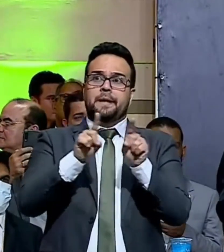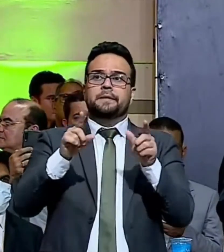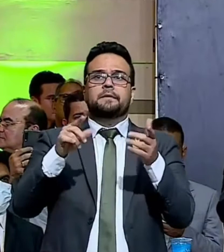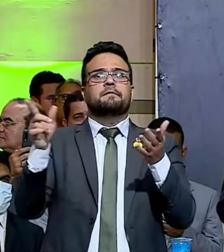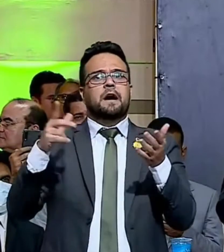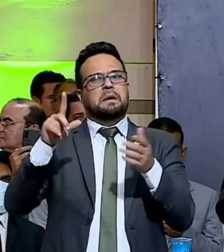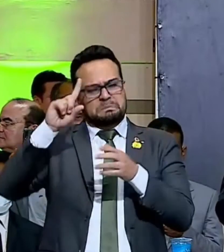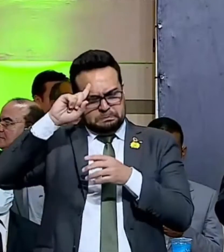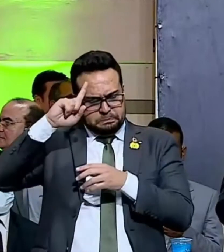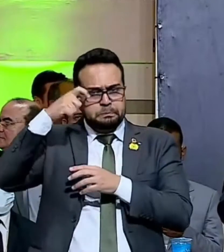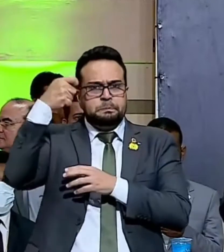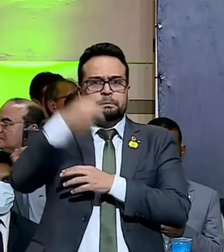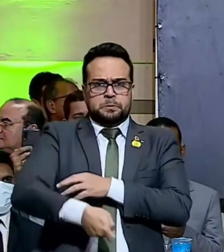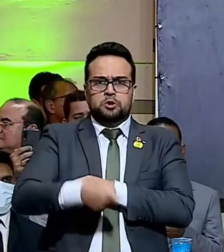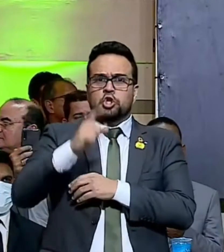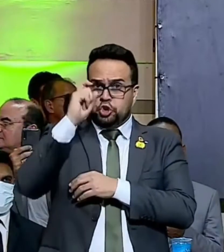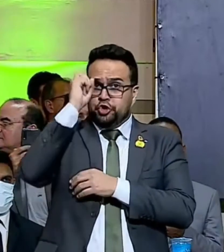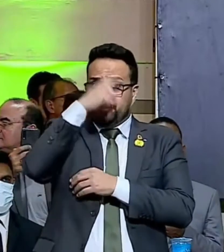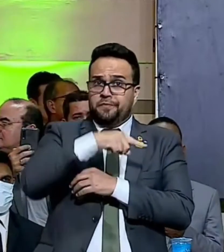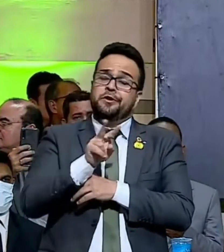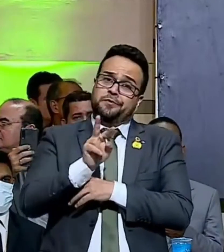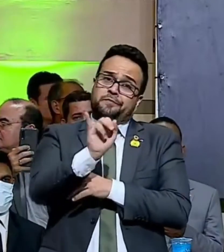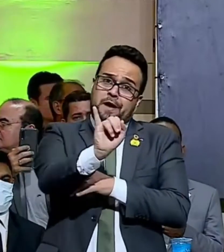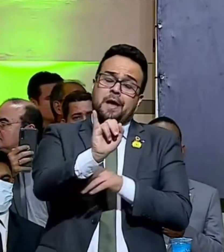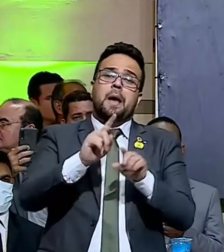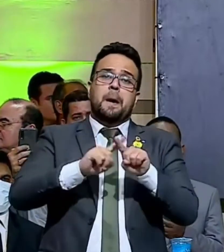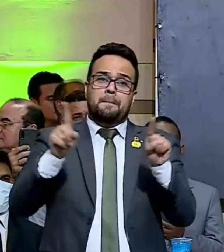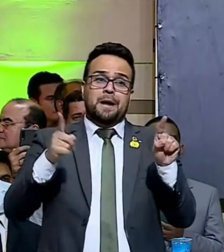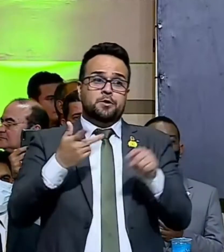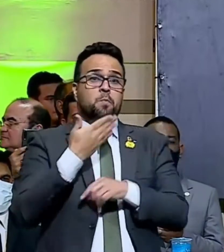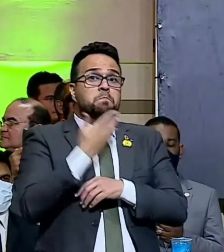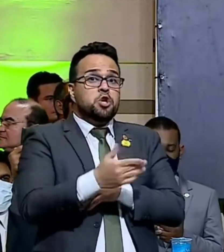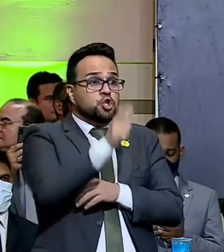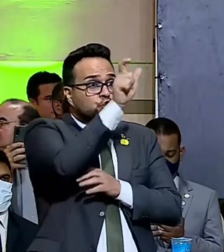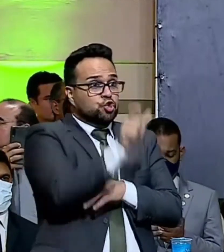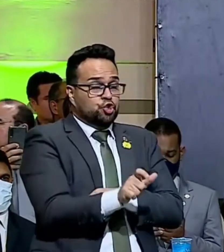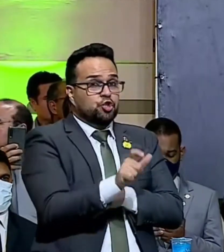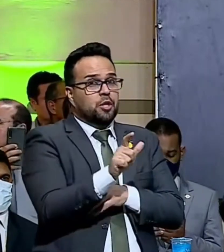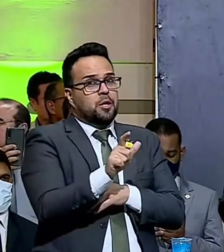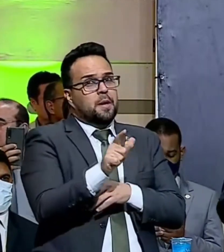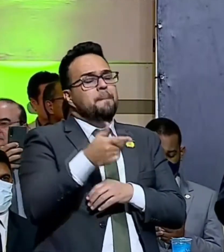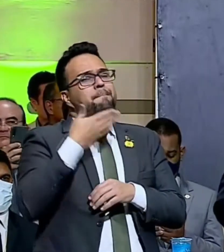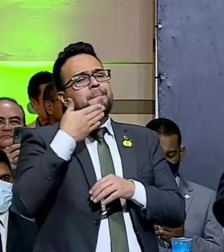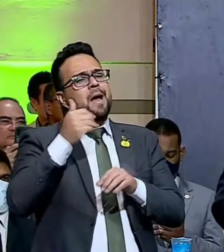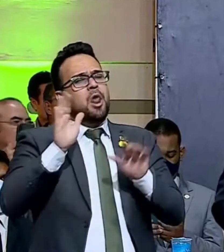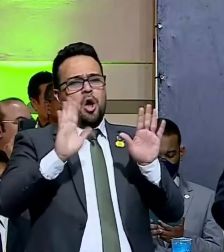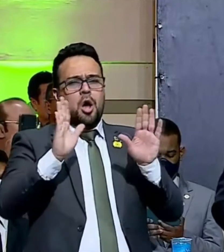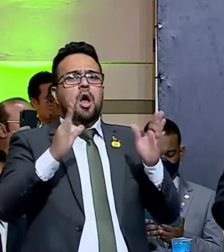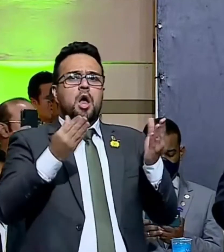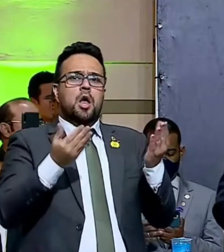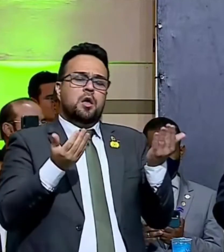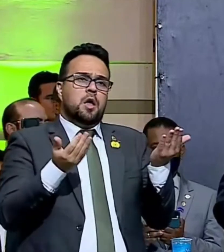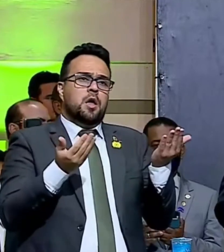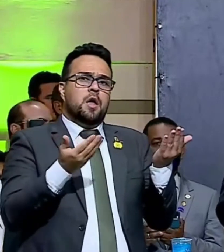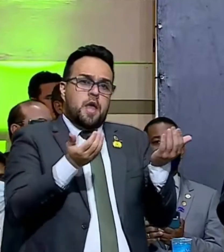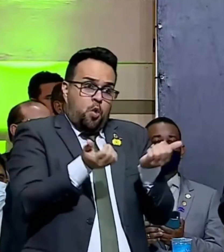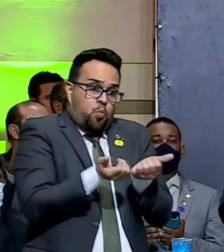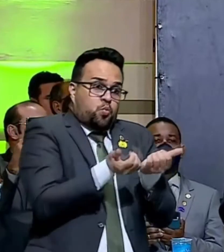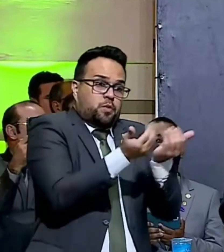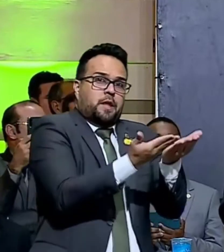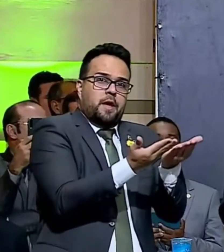Decisões difíceis ele tomará também. Mas fiz um pedido para ele, ou melhor, uma missão